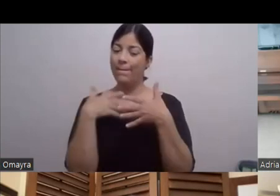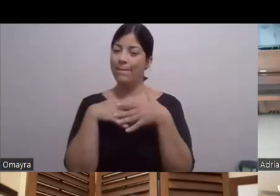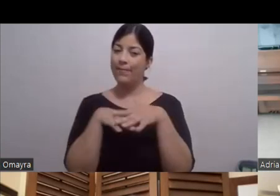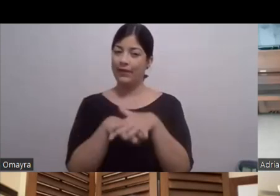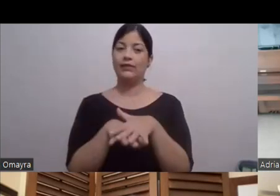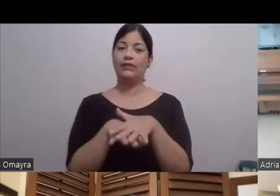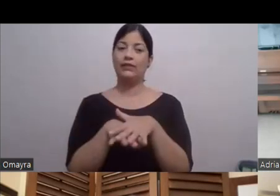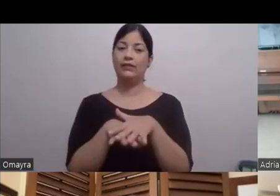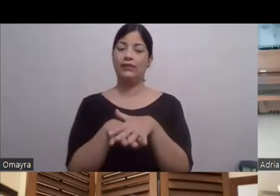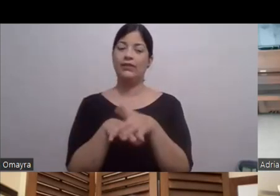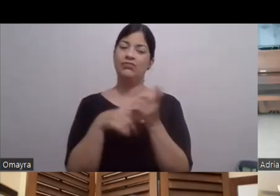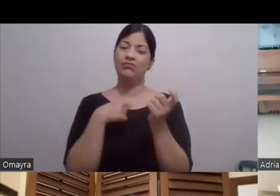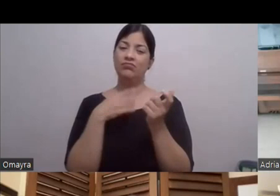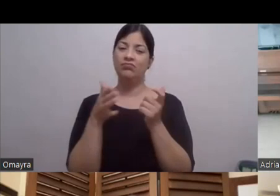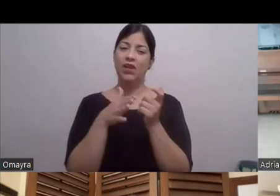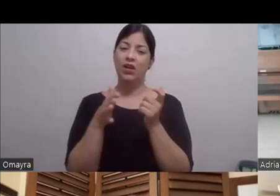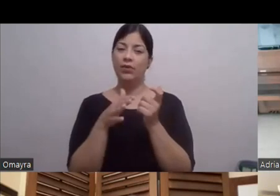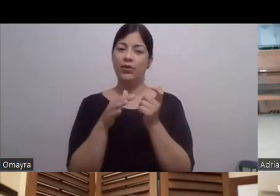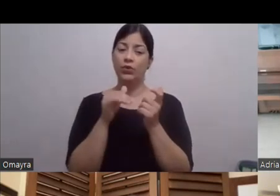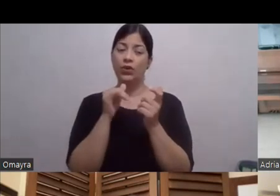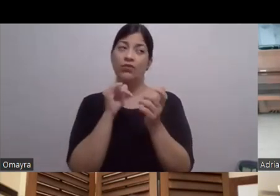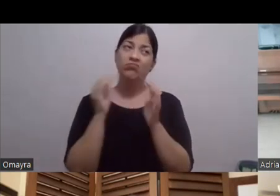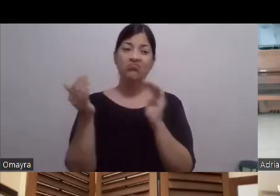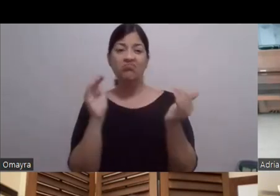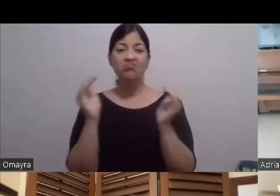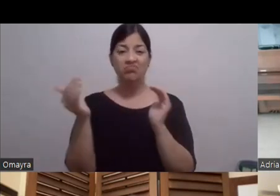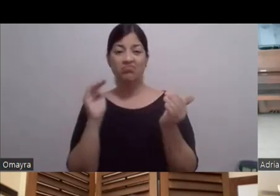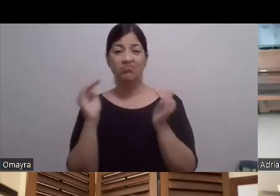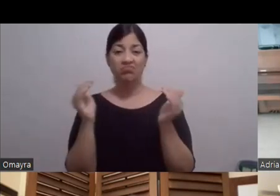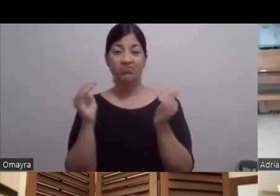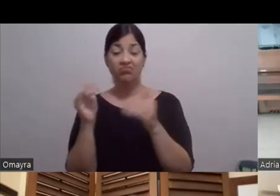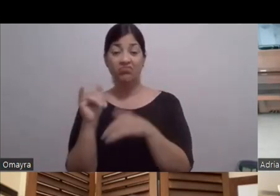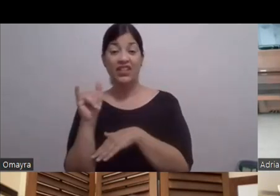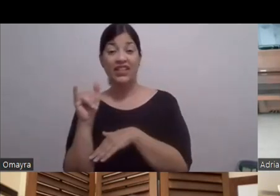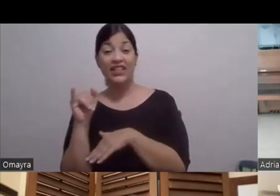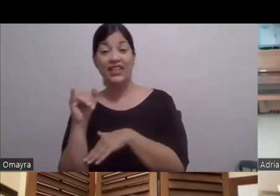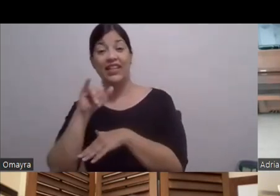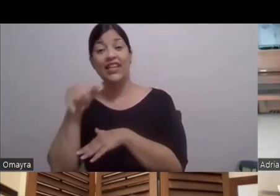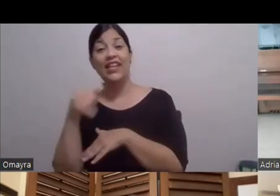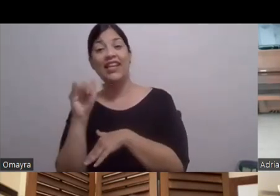Más o menos Una similitud Sí Una similitud Entre el jíbaro Y el samurái Japonés